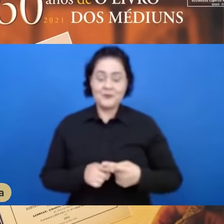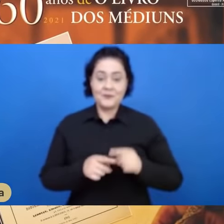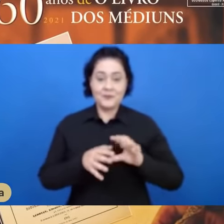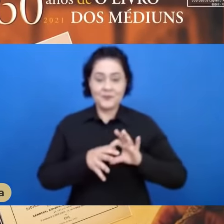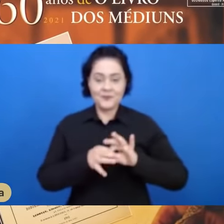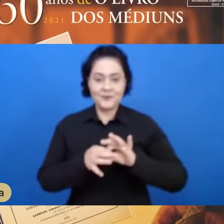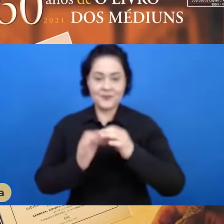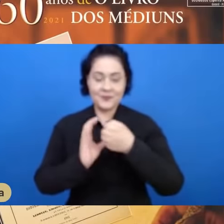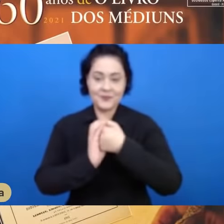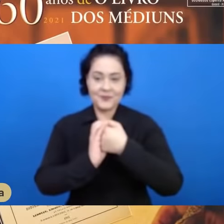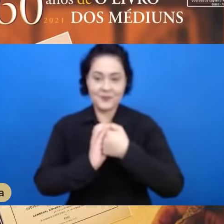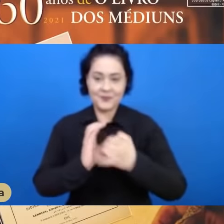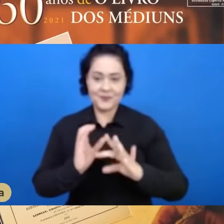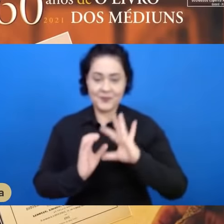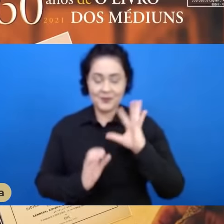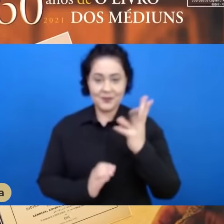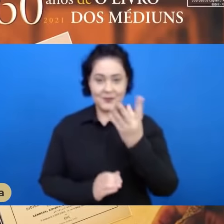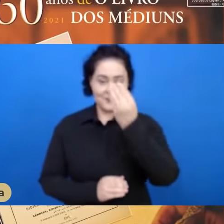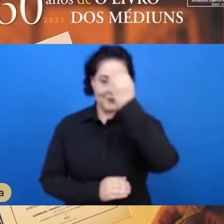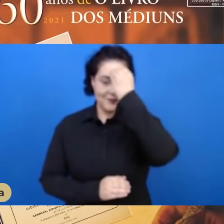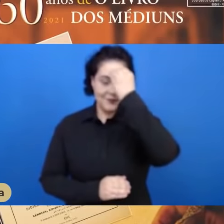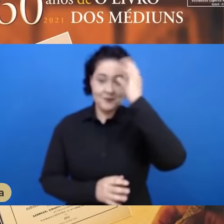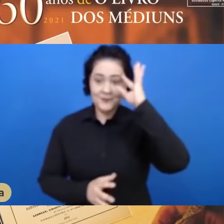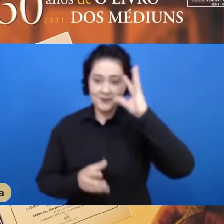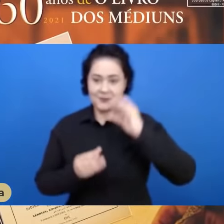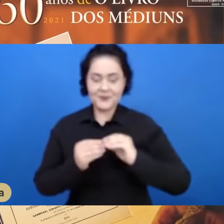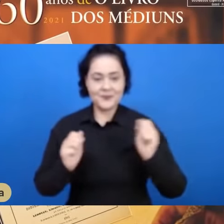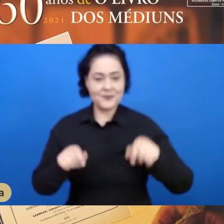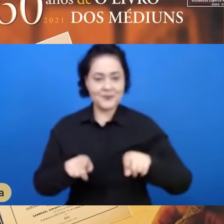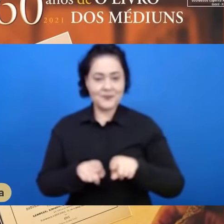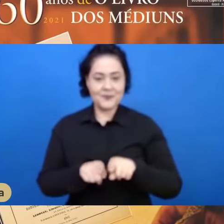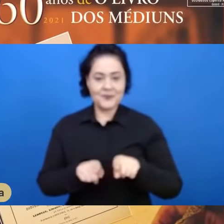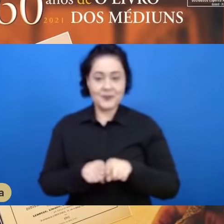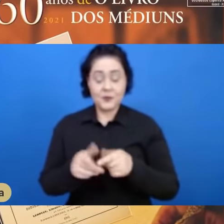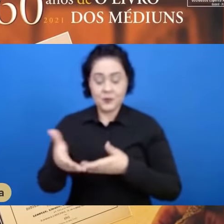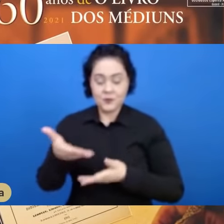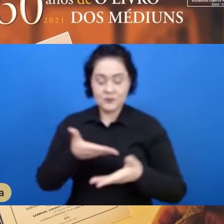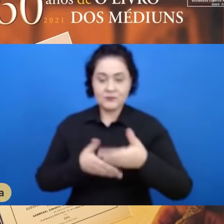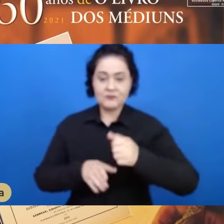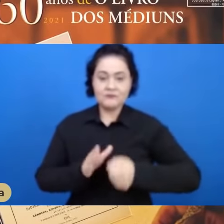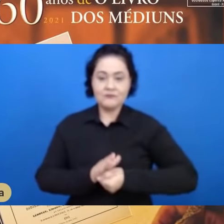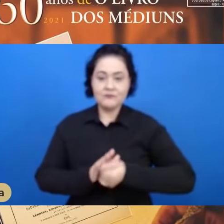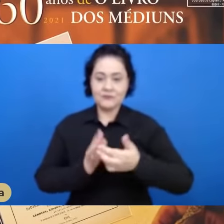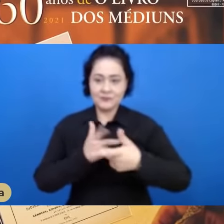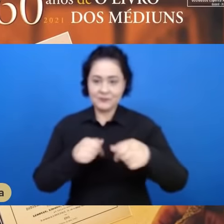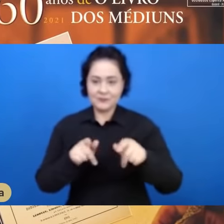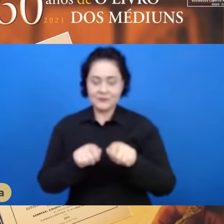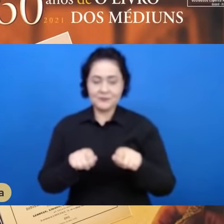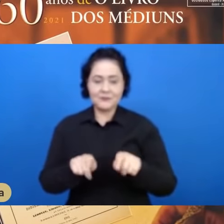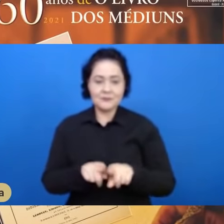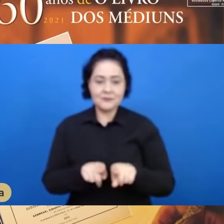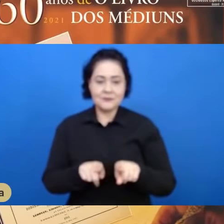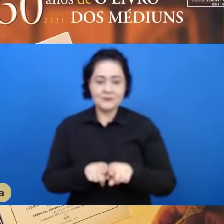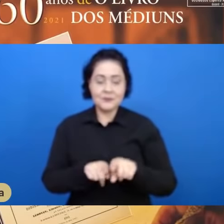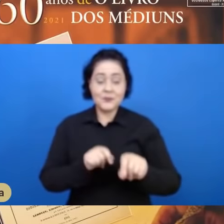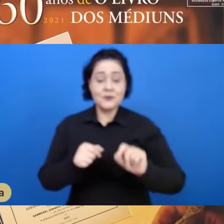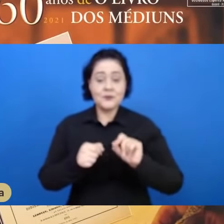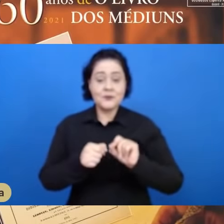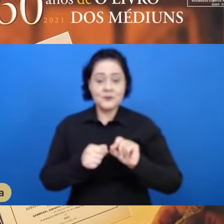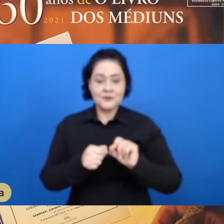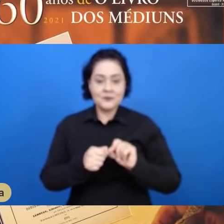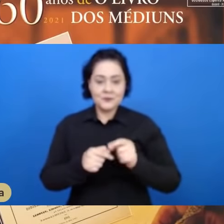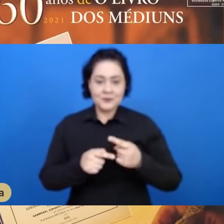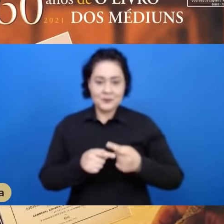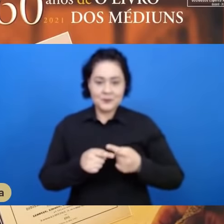que nós precisamos entender também. É um intercâmbio com o mais alto servindo de canal para que